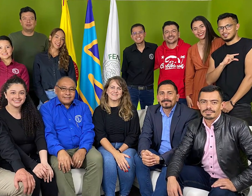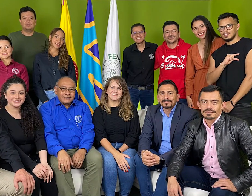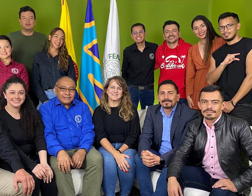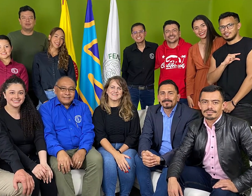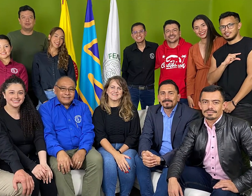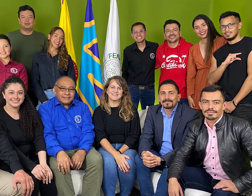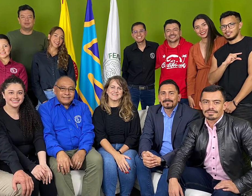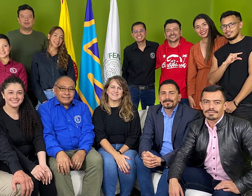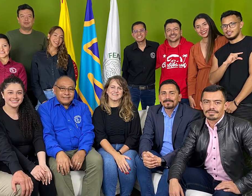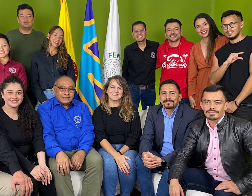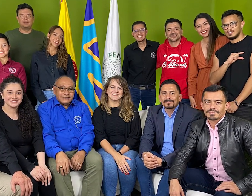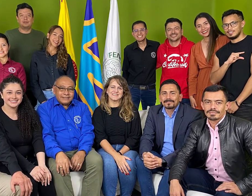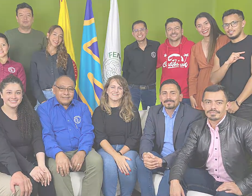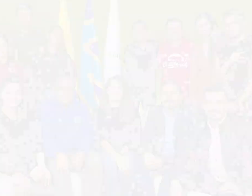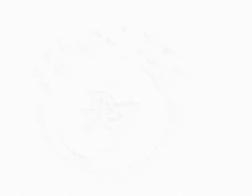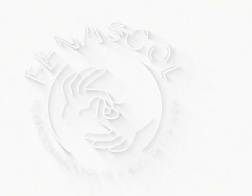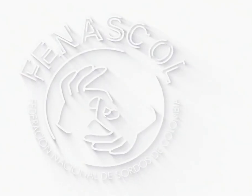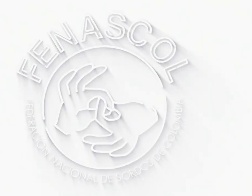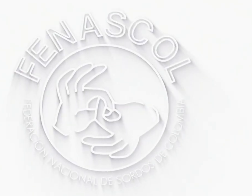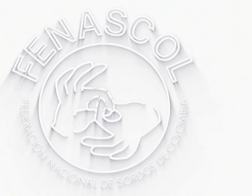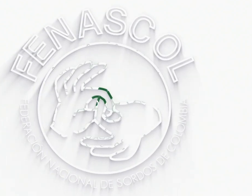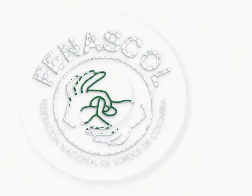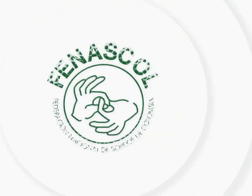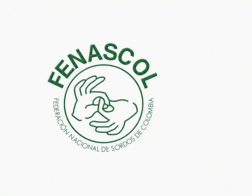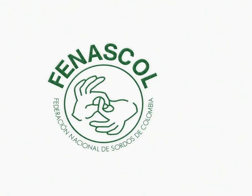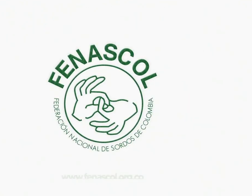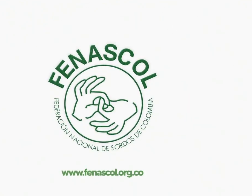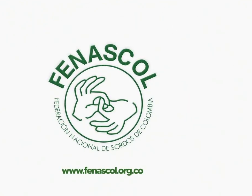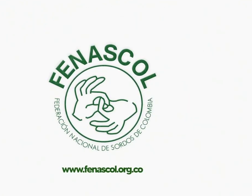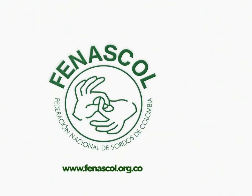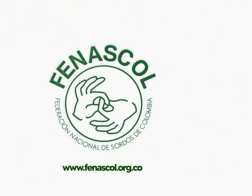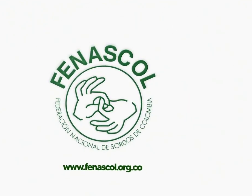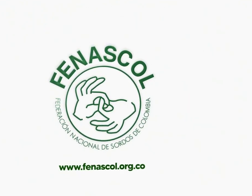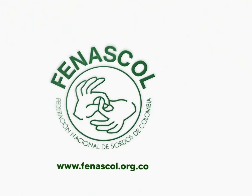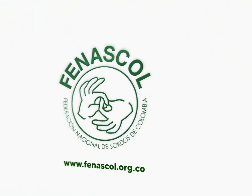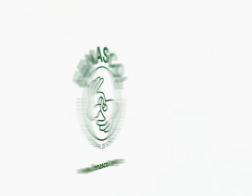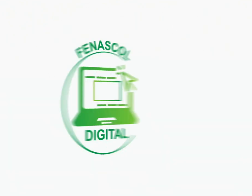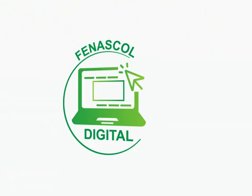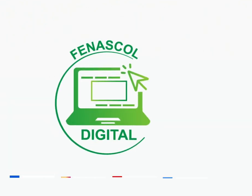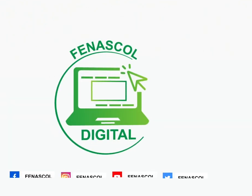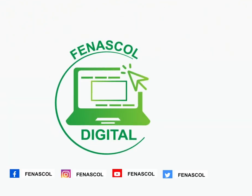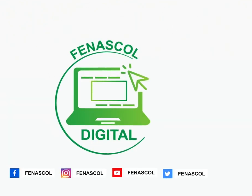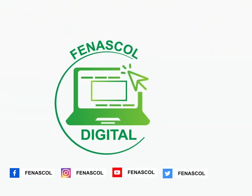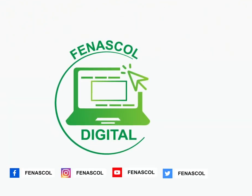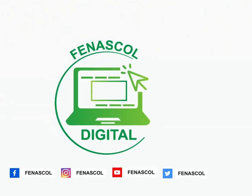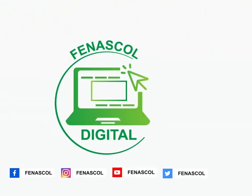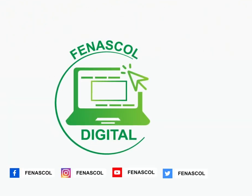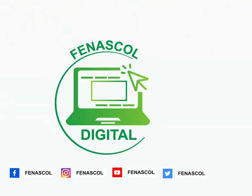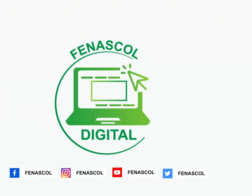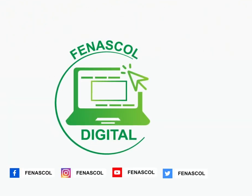VENASCOL. IMPOIT theolut Gracias.